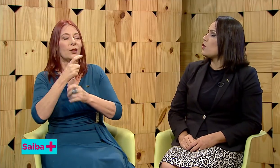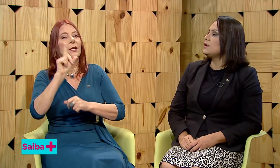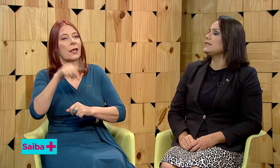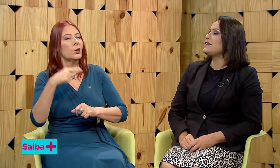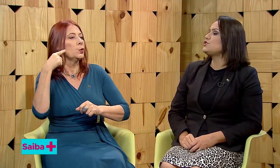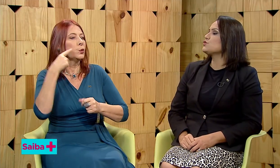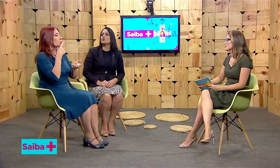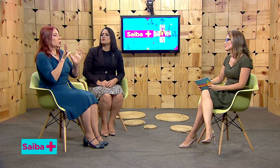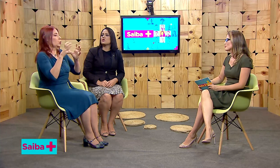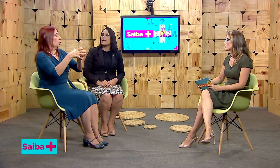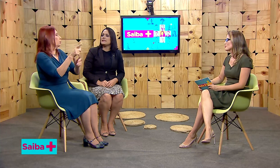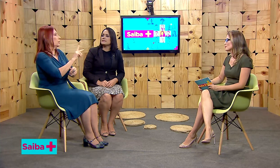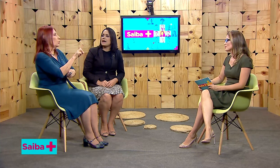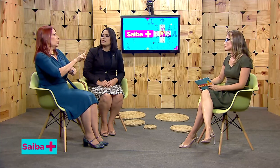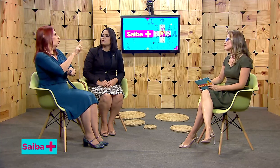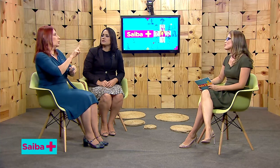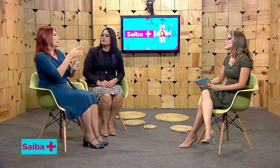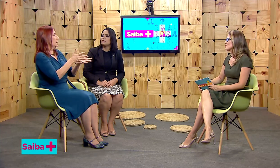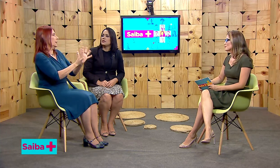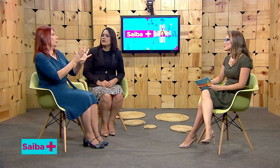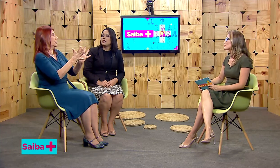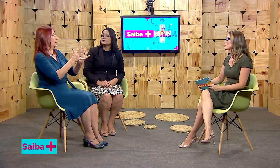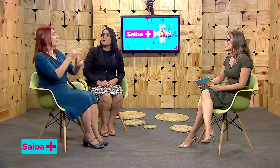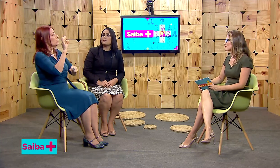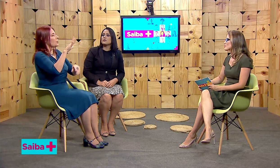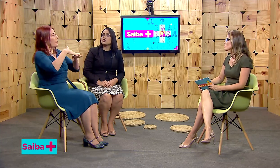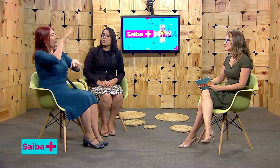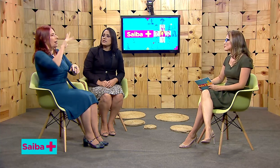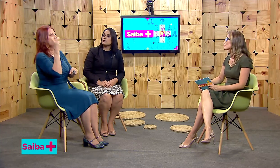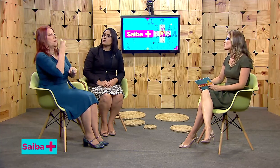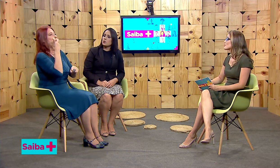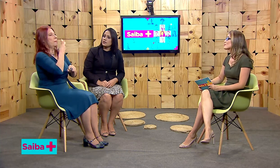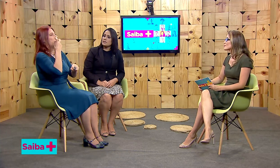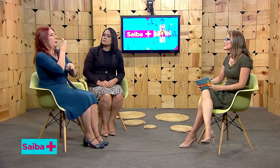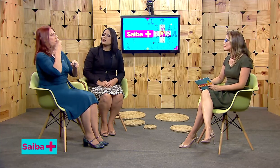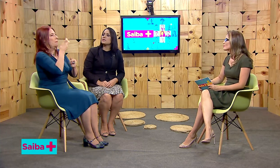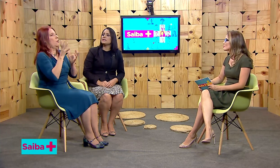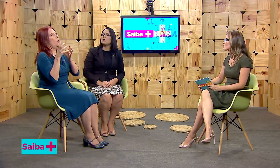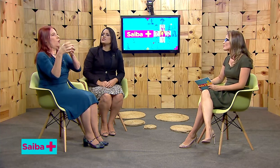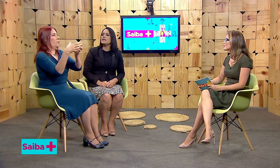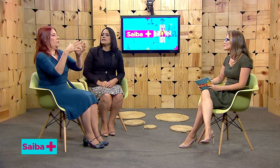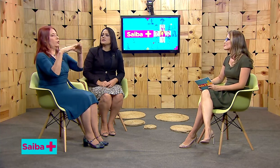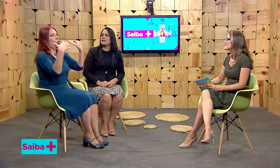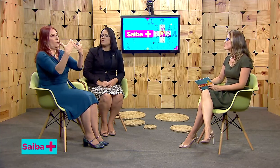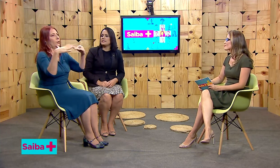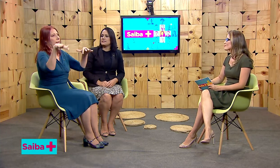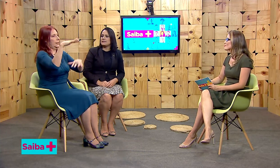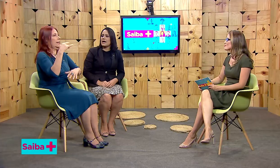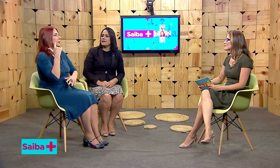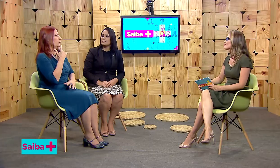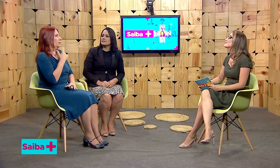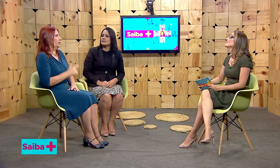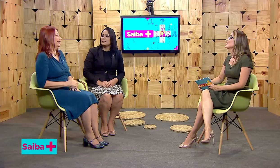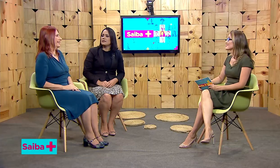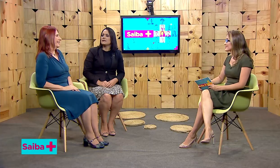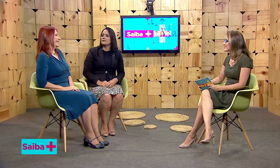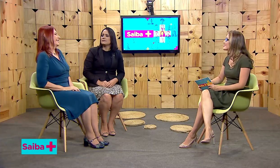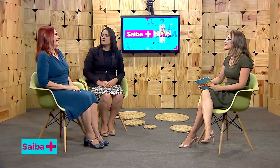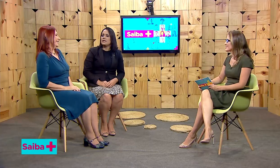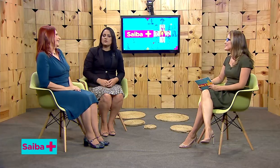comunidade de surdos oralizados. São pessoas surdas, mas que não utilizam a língua de sinais e